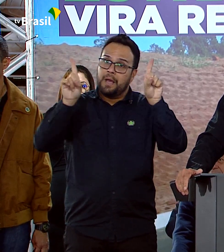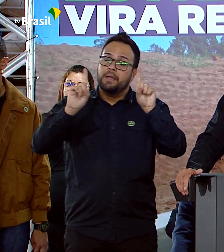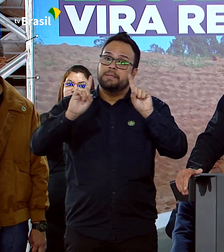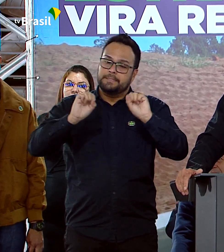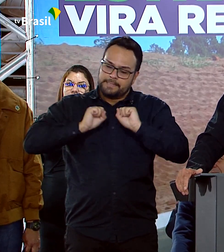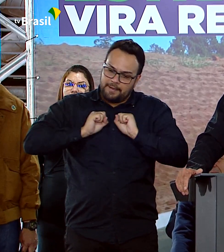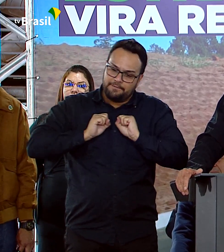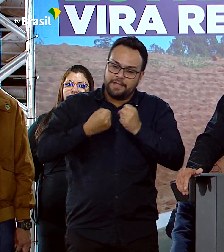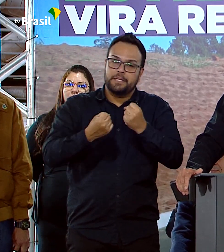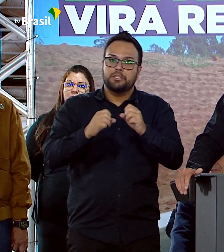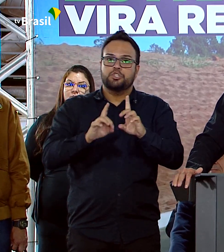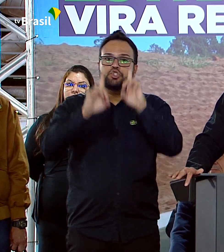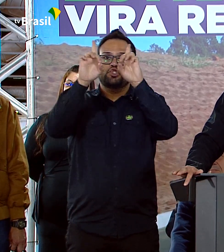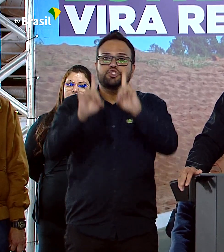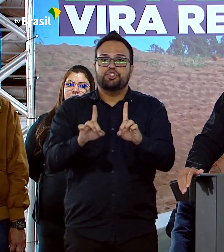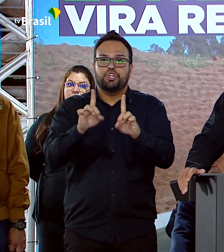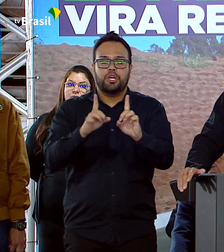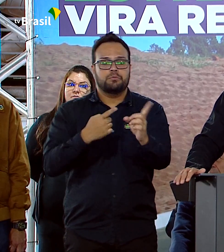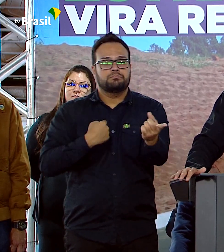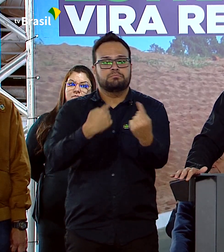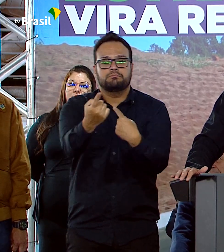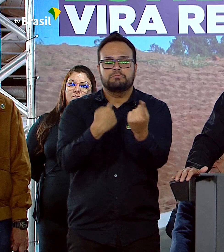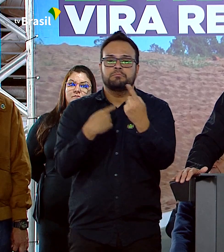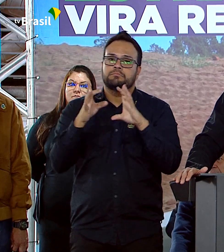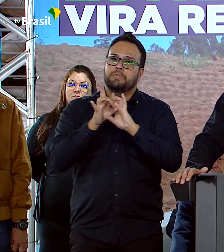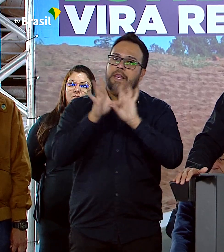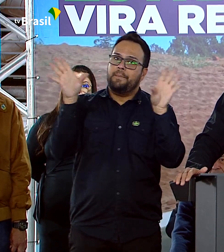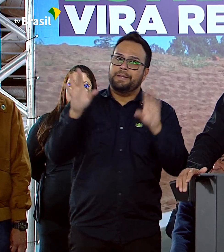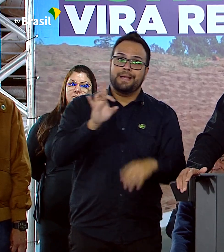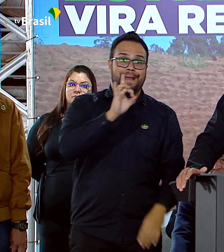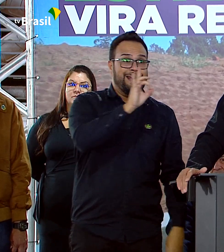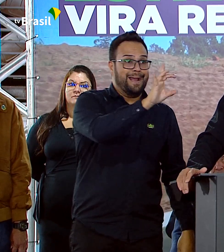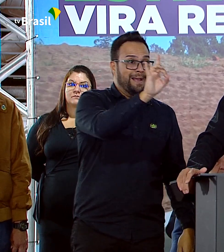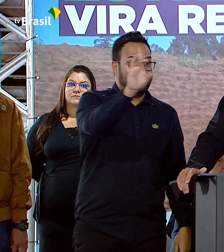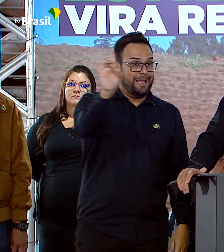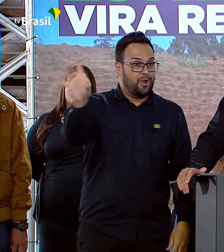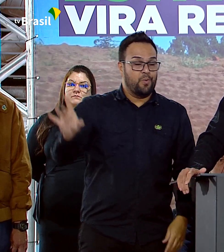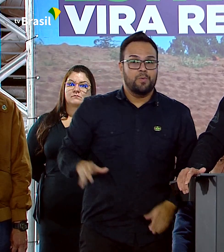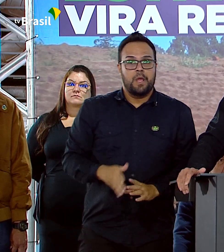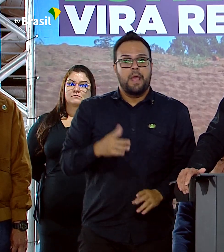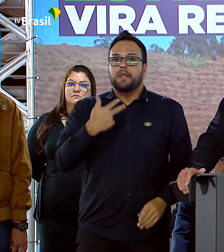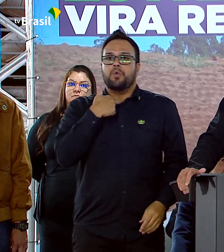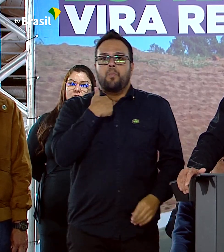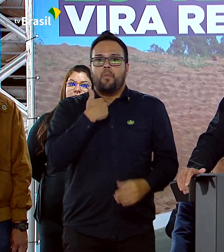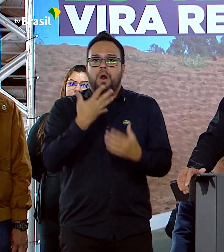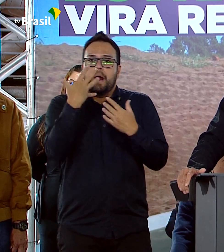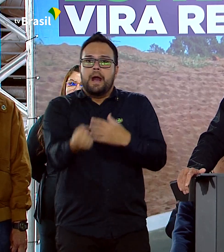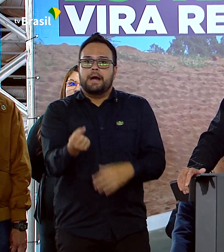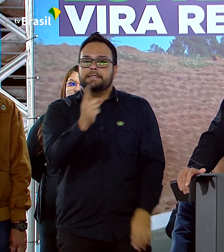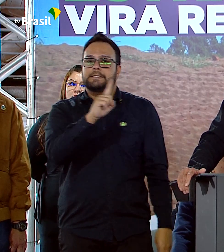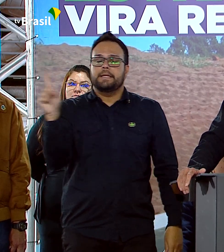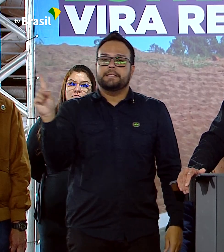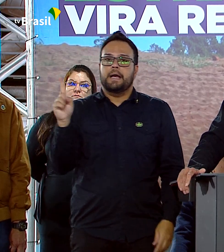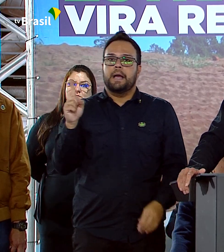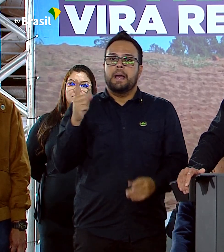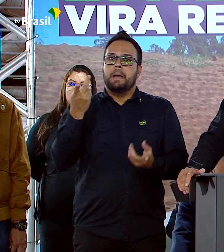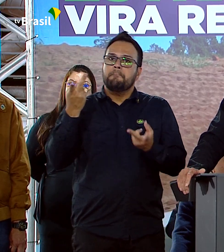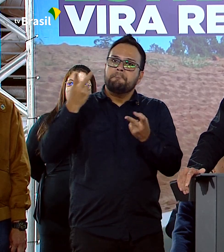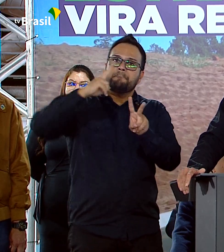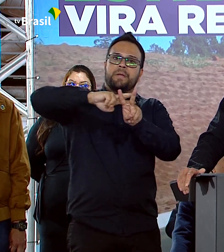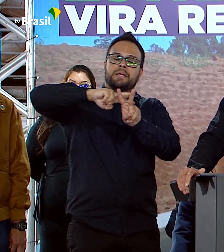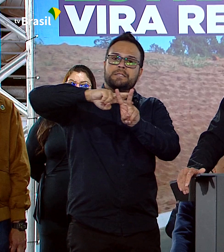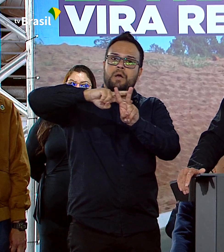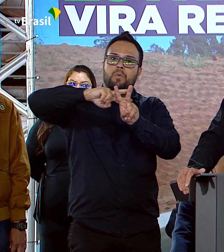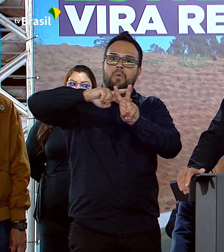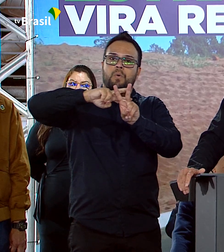o direito de ir e vir de cada um de vocês. Não pude admitir a prisão de um parlamentar